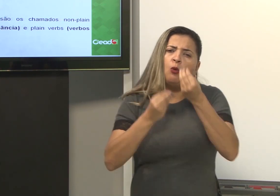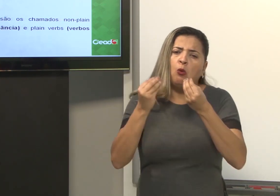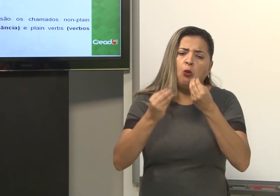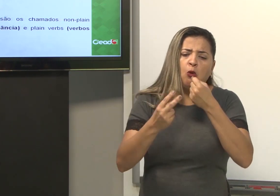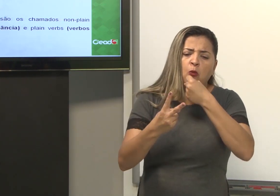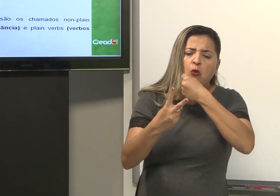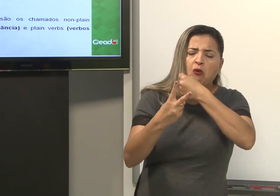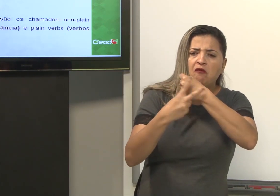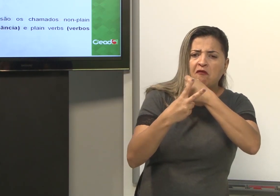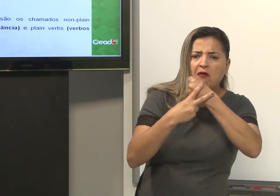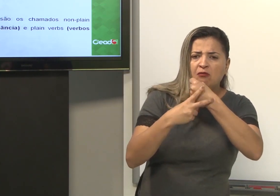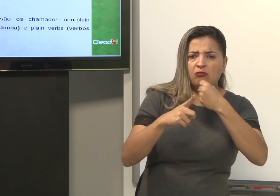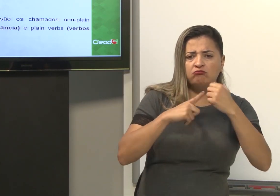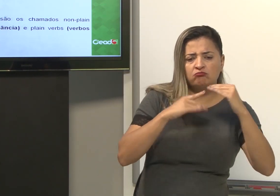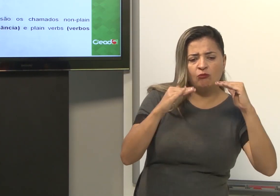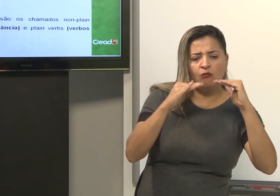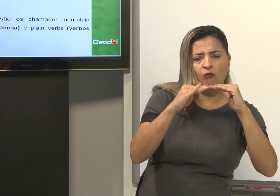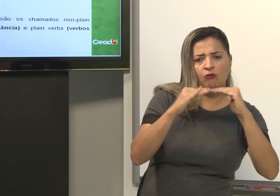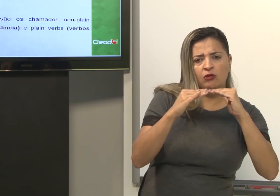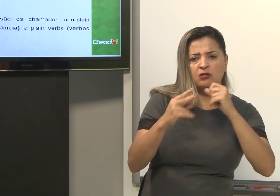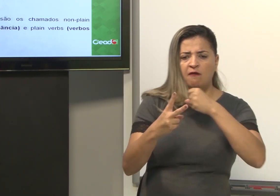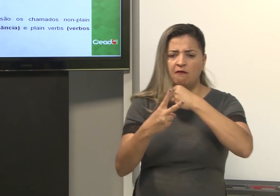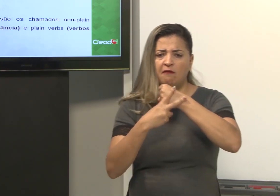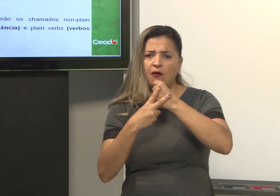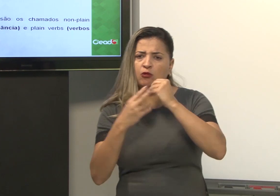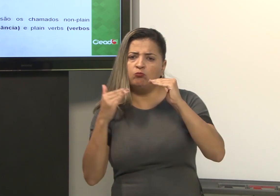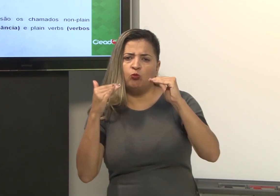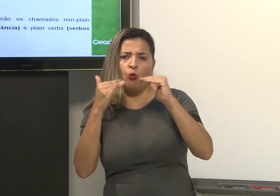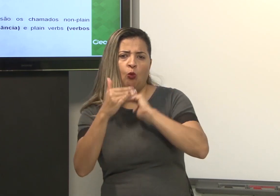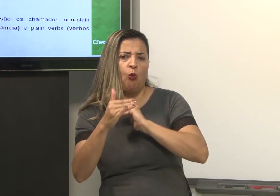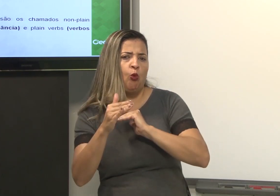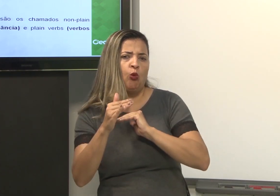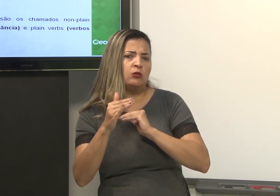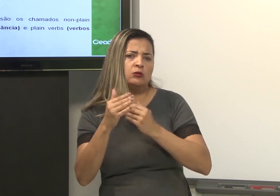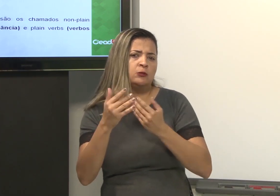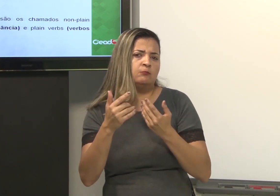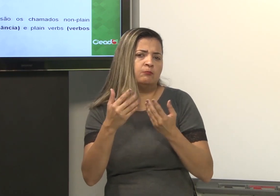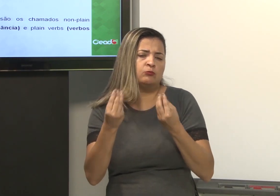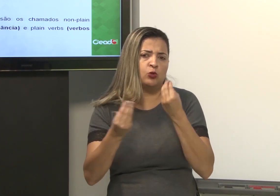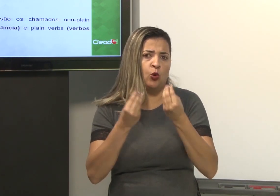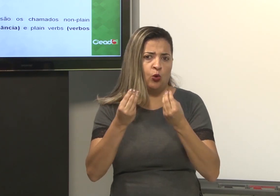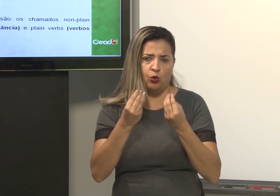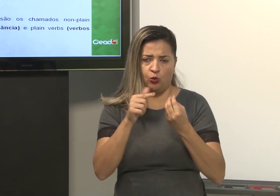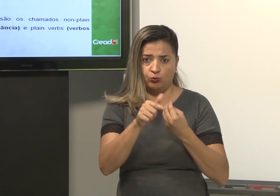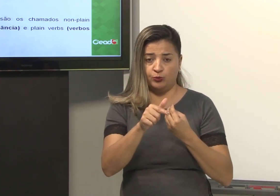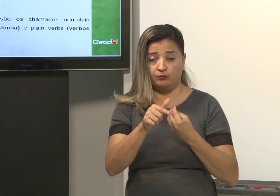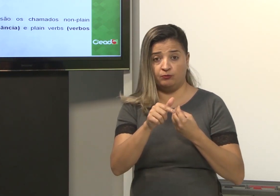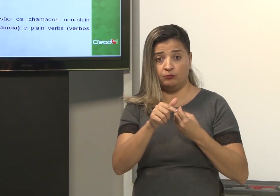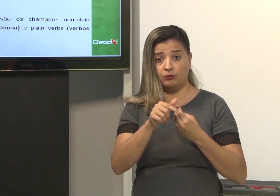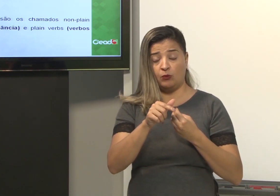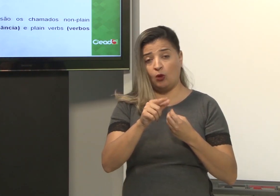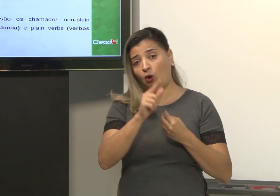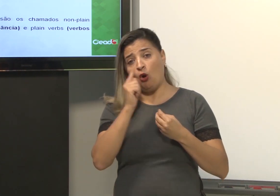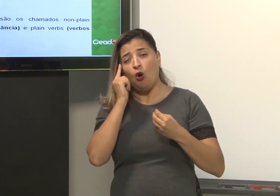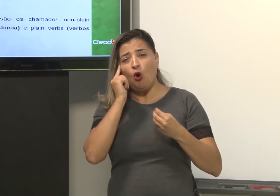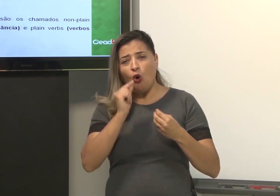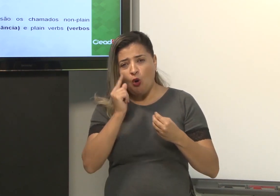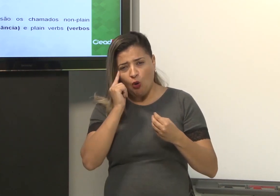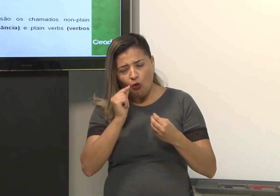Como seria esse verbo com concordância e sem concordância? Como seria? Então, Ronice, em